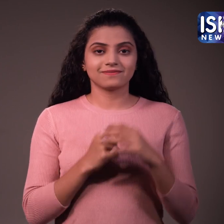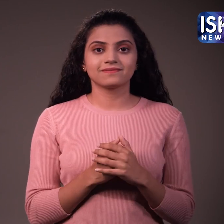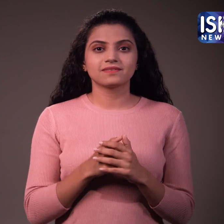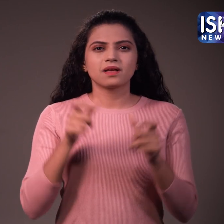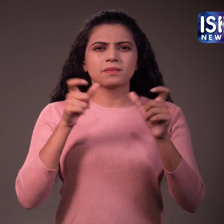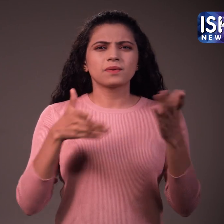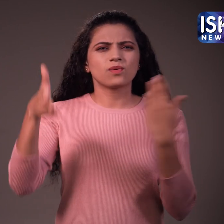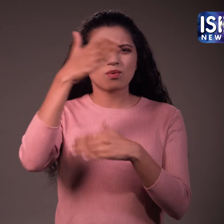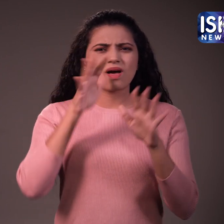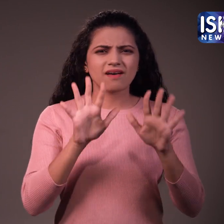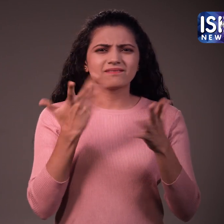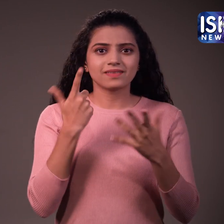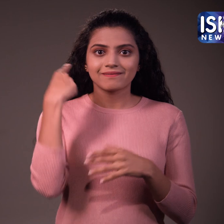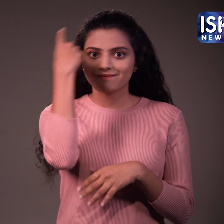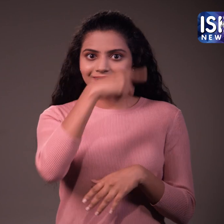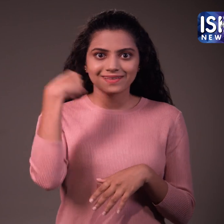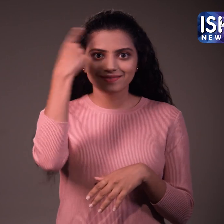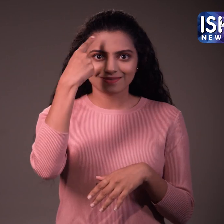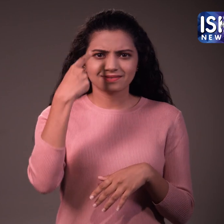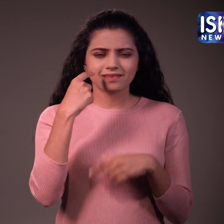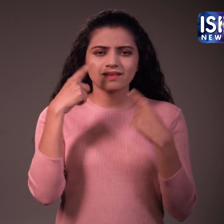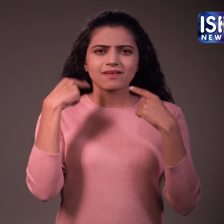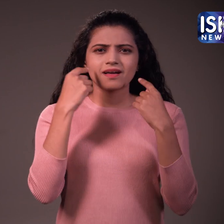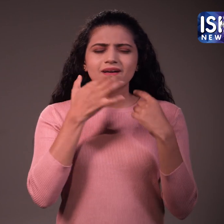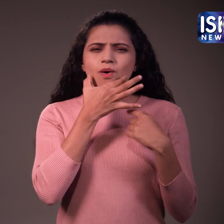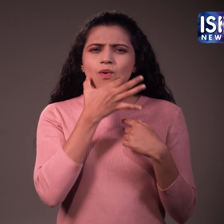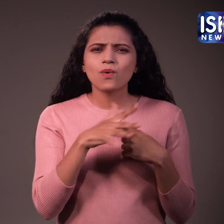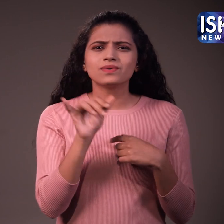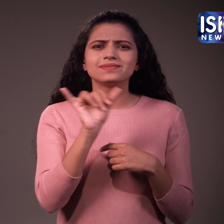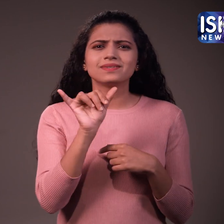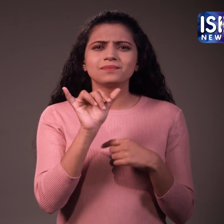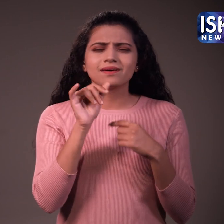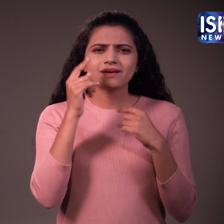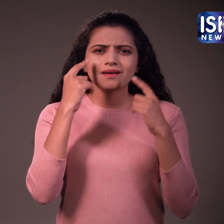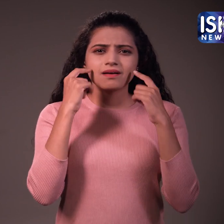हमेसे कई लोगों के चहरे पर बढ़ती उमर के कारण जूरियां पढ़ जाती है